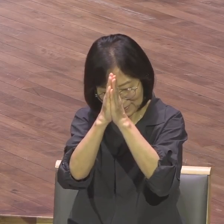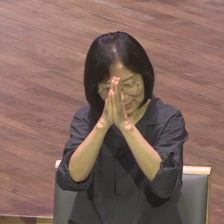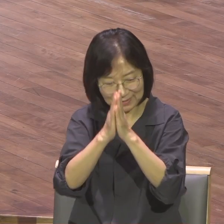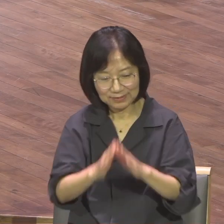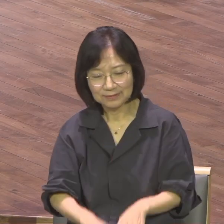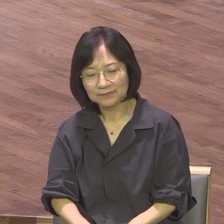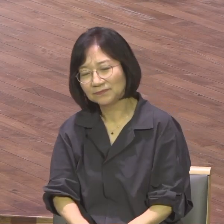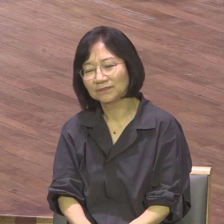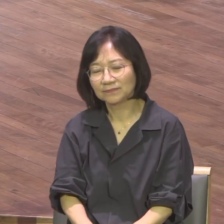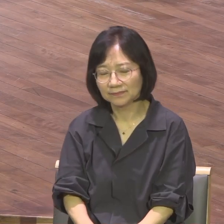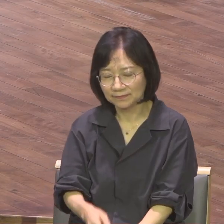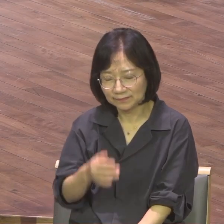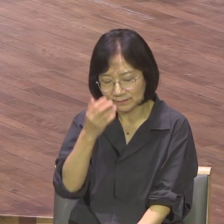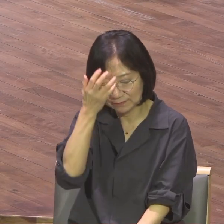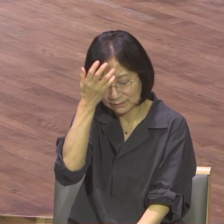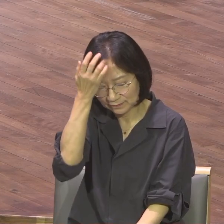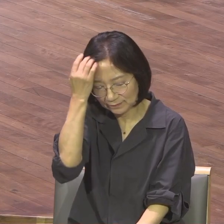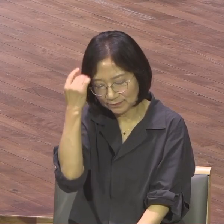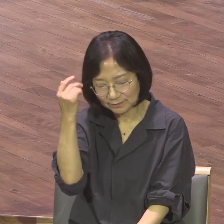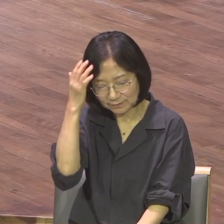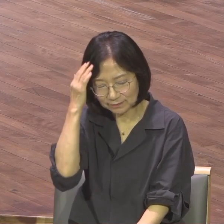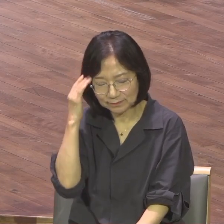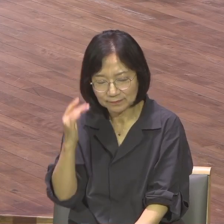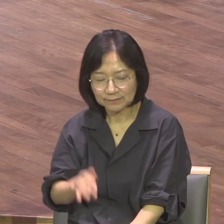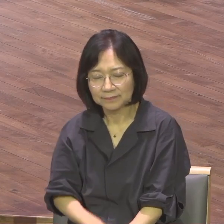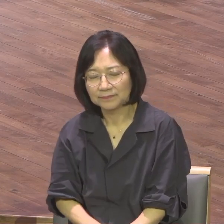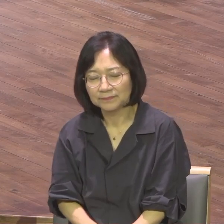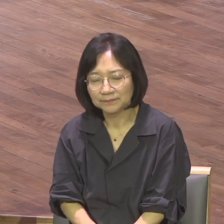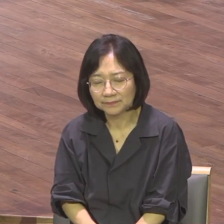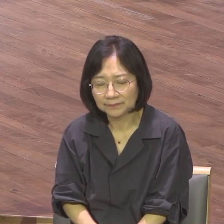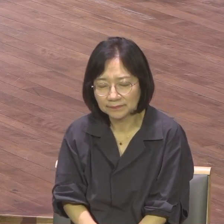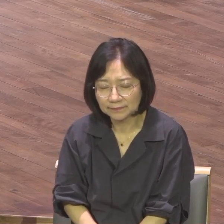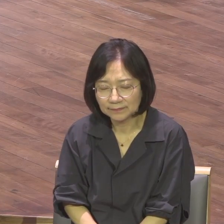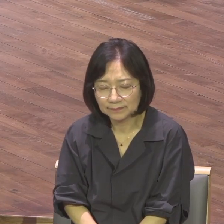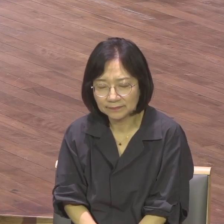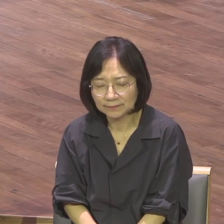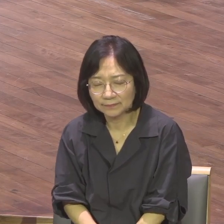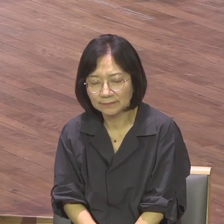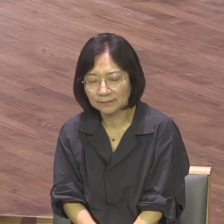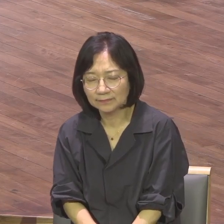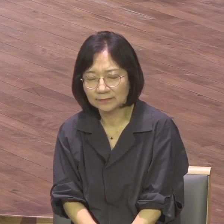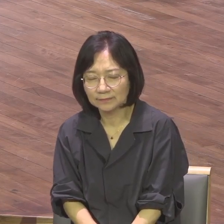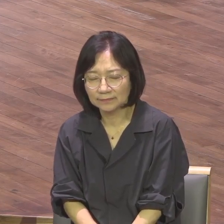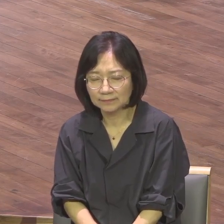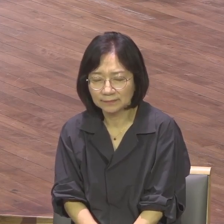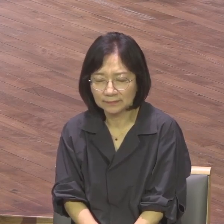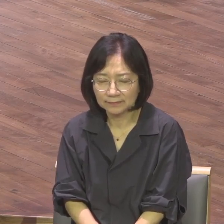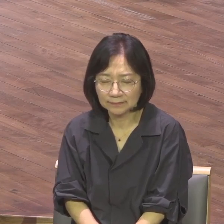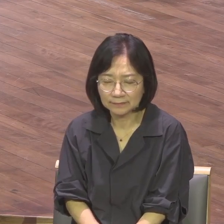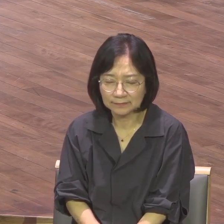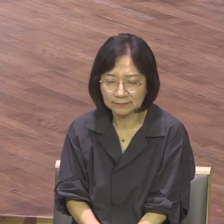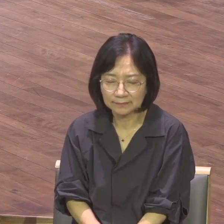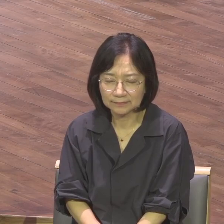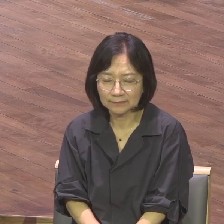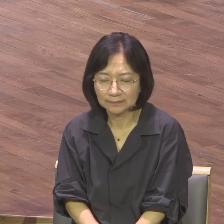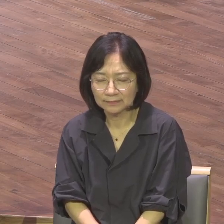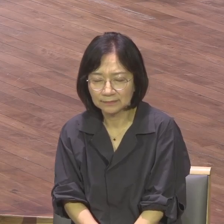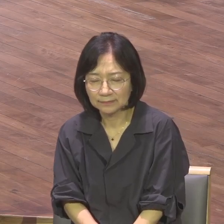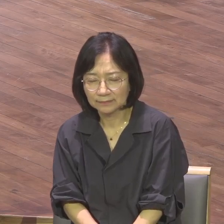사랑의 신 하나님 아버지 참으로 감사를 드립니다 성경의 유일한 핵심 되신 예수 그리스도로